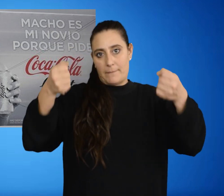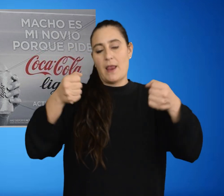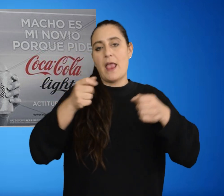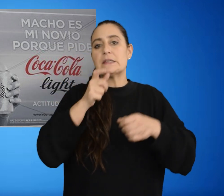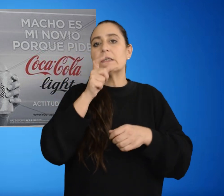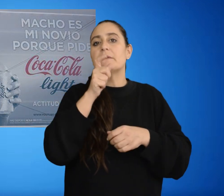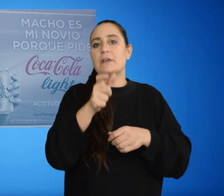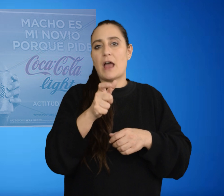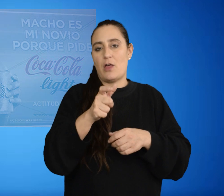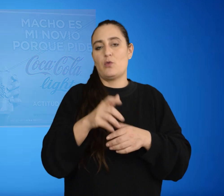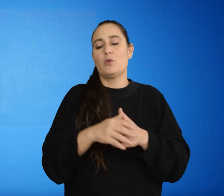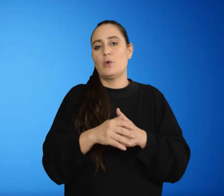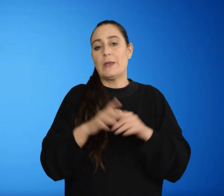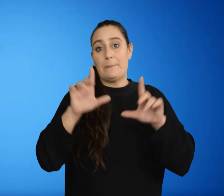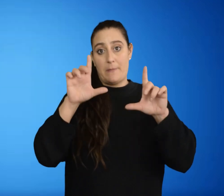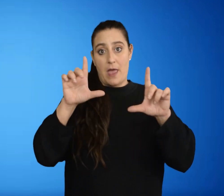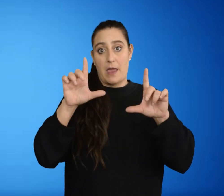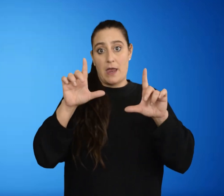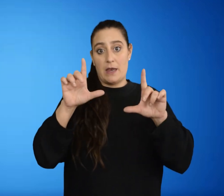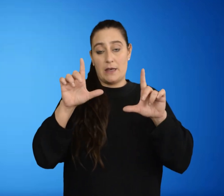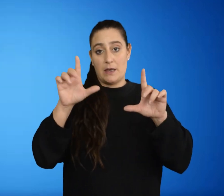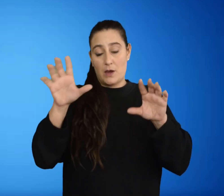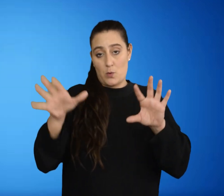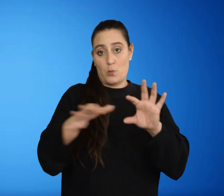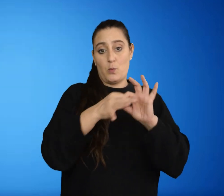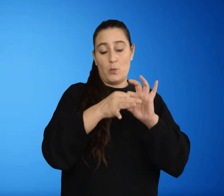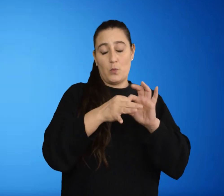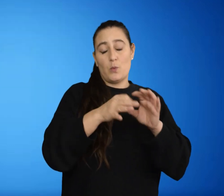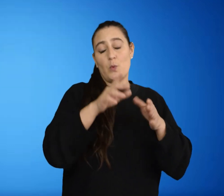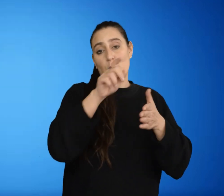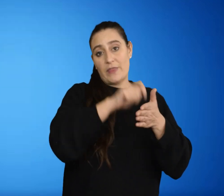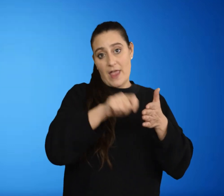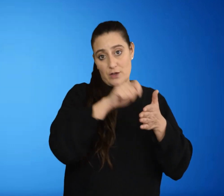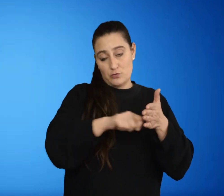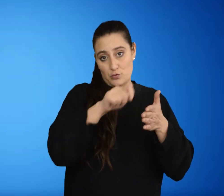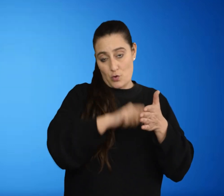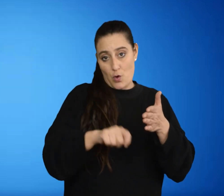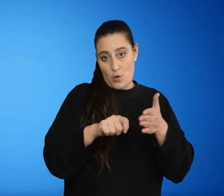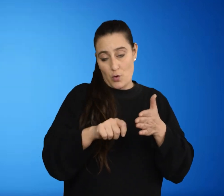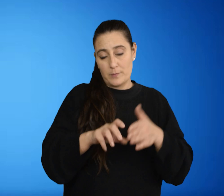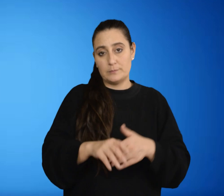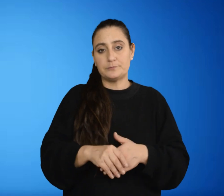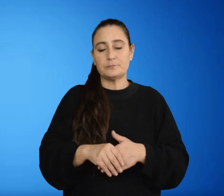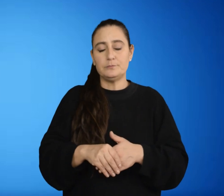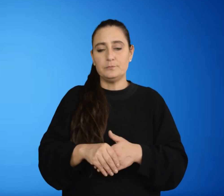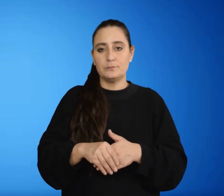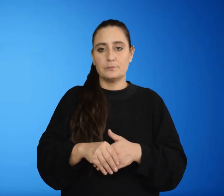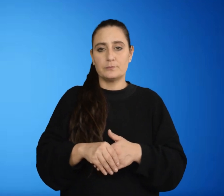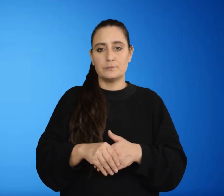significado. Las imágenes suelen ir acompañadas de textos, tanto en los medios como en producciones